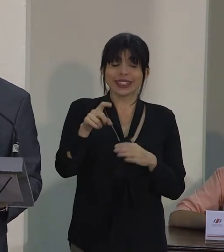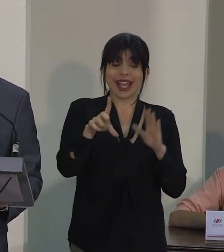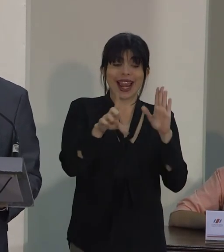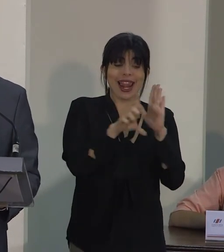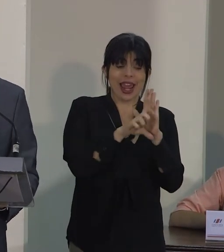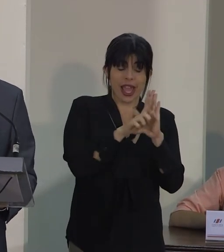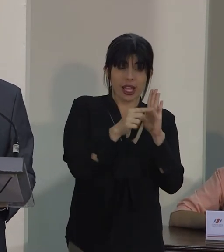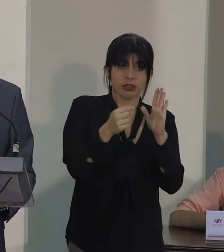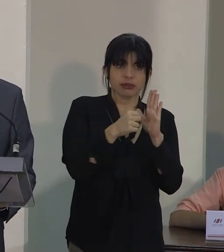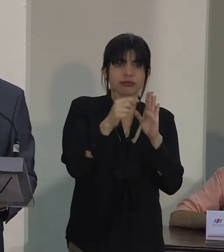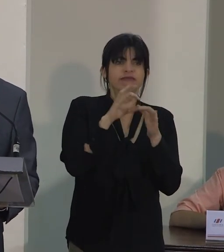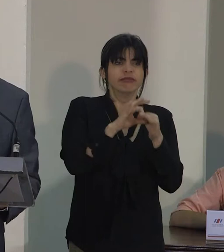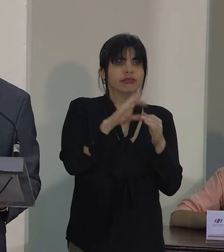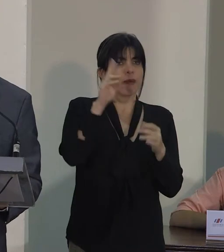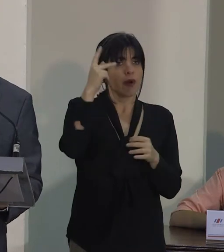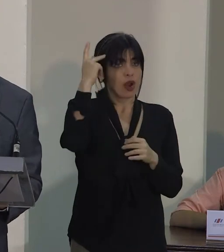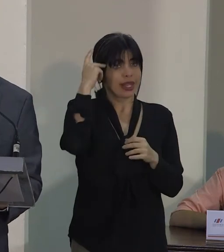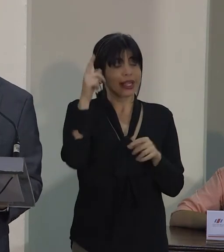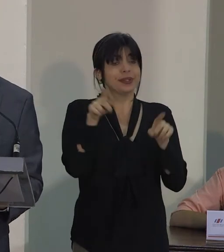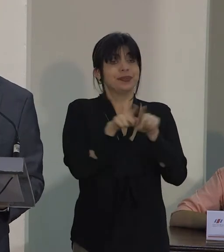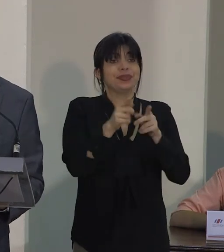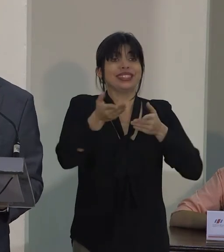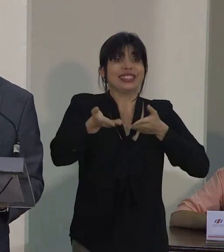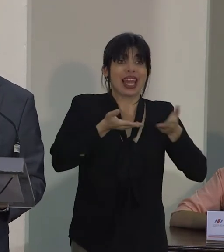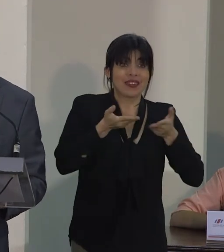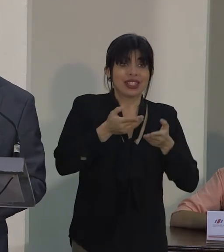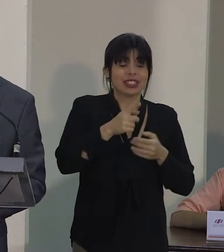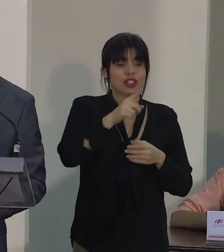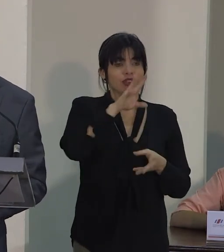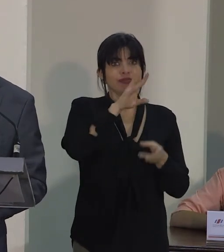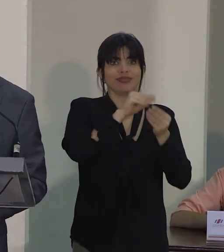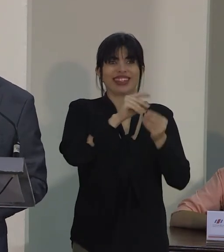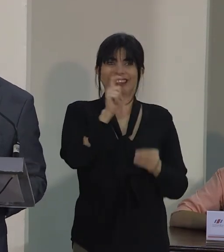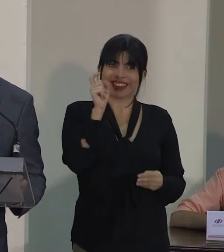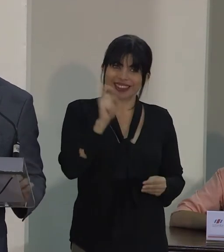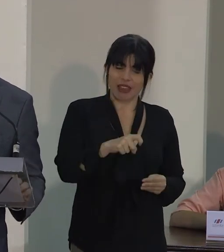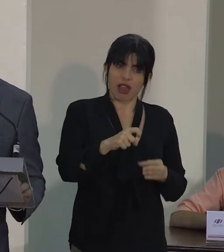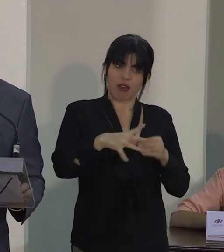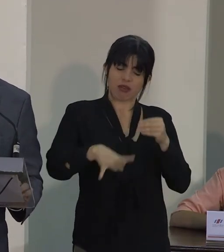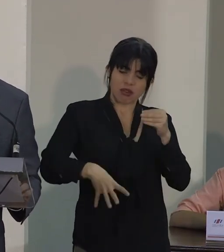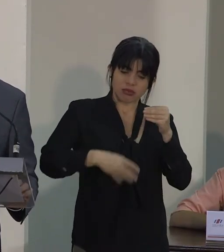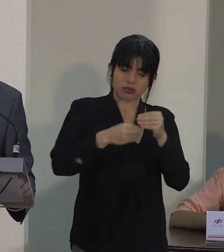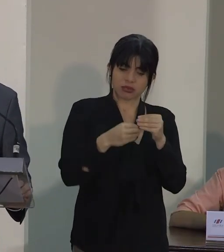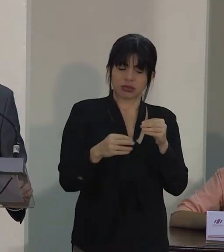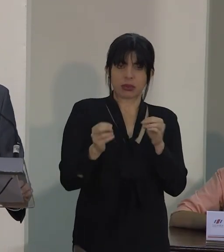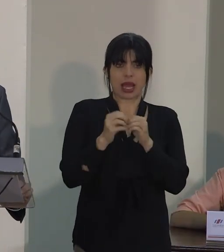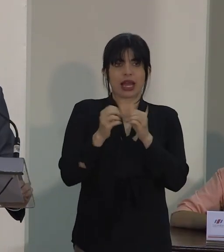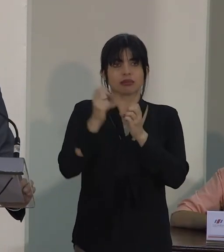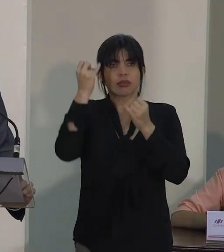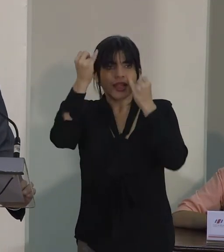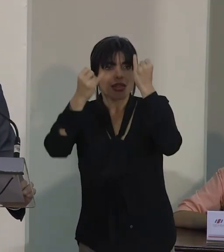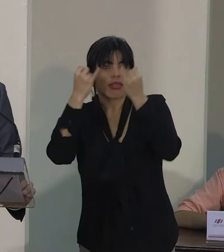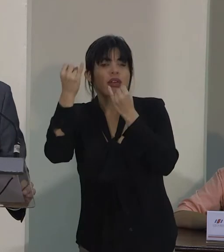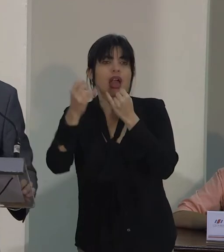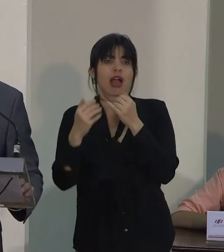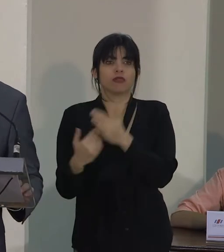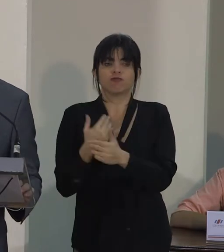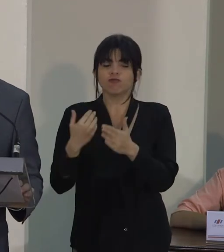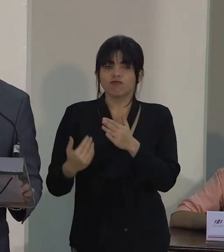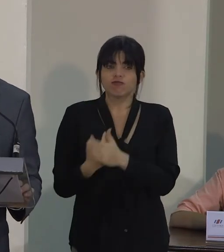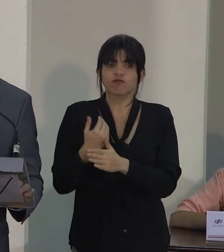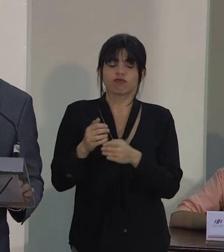leyes, políticas y servicios, tienen que ser complementadas con iniciativas novedosas